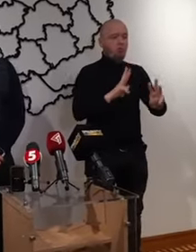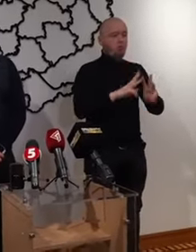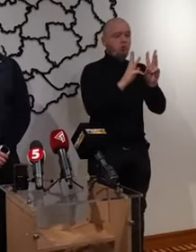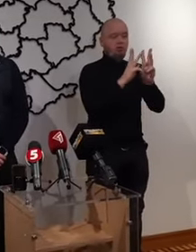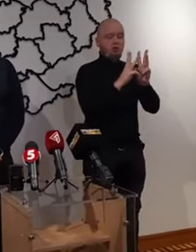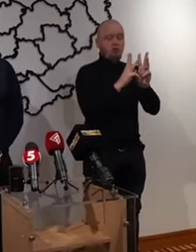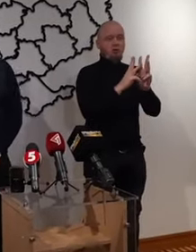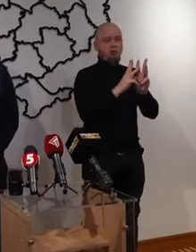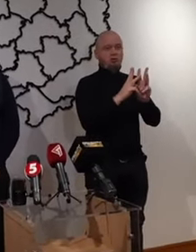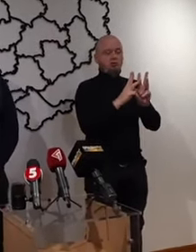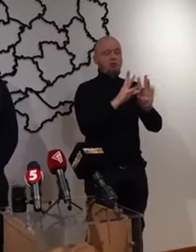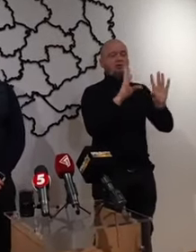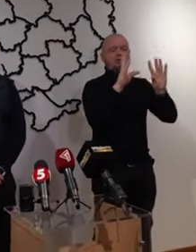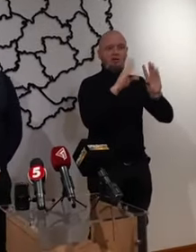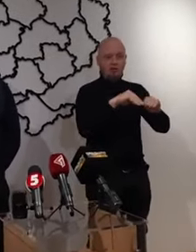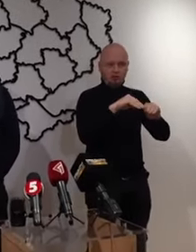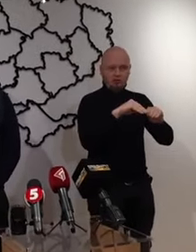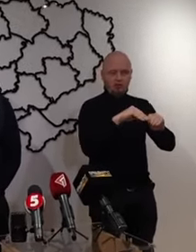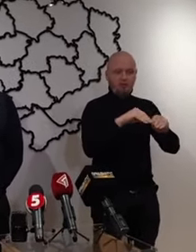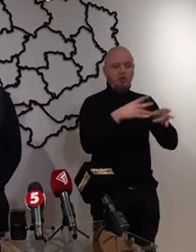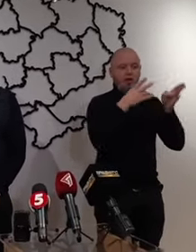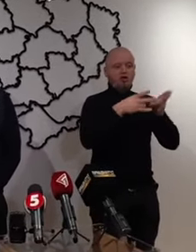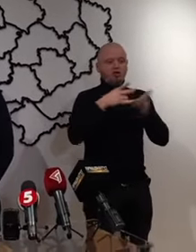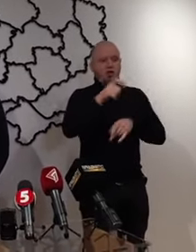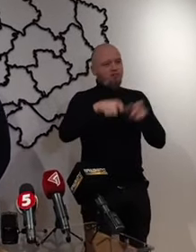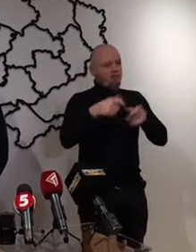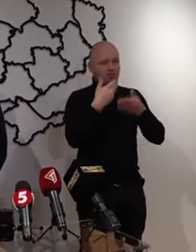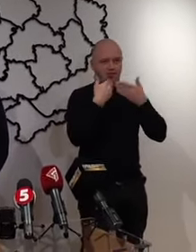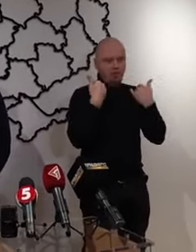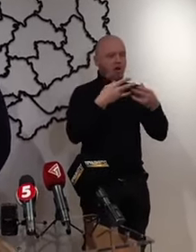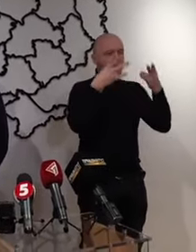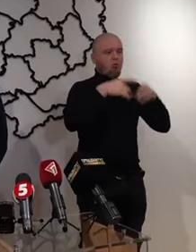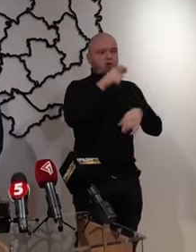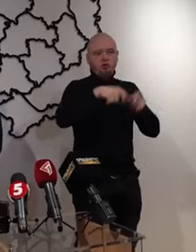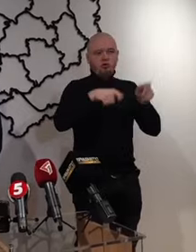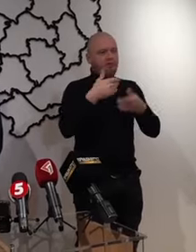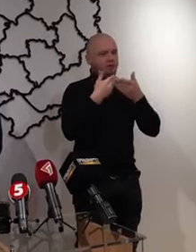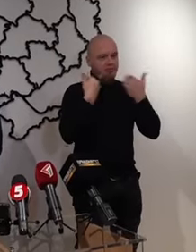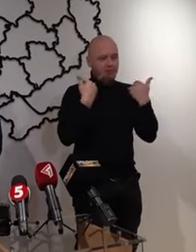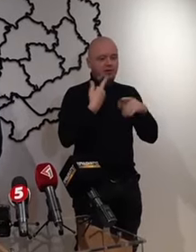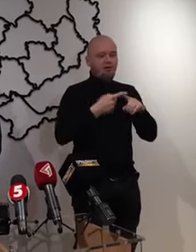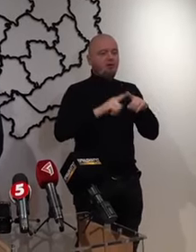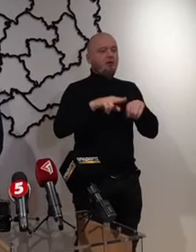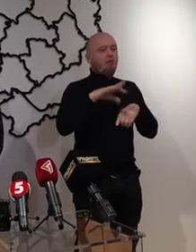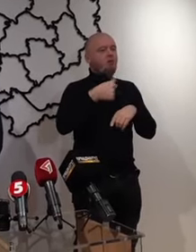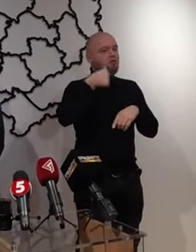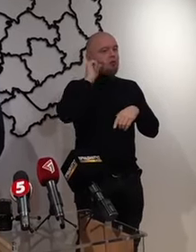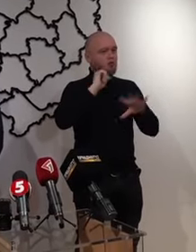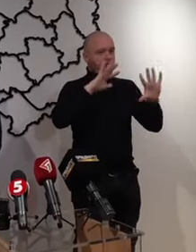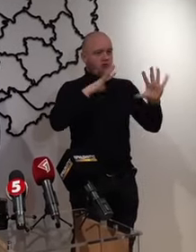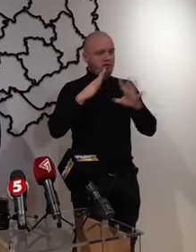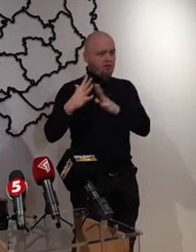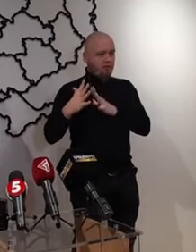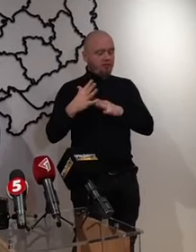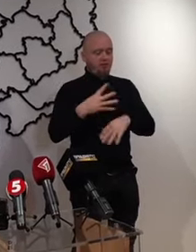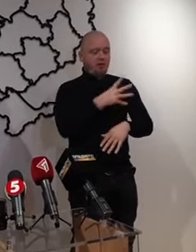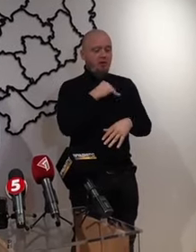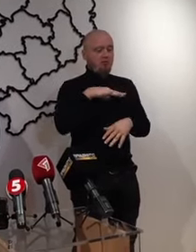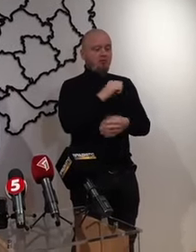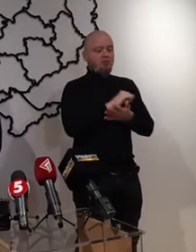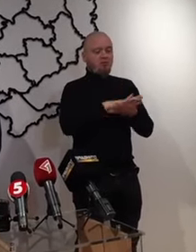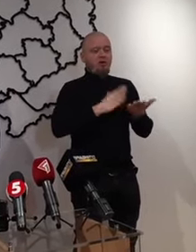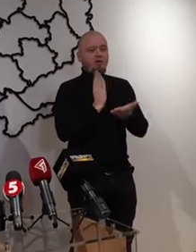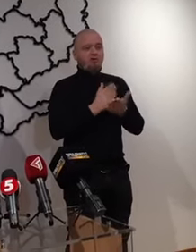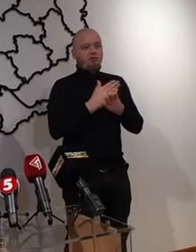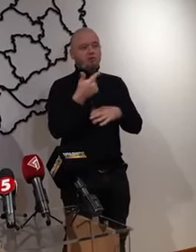загасено, жертв немає, постраждалих немає. Це по вчорашньому інциденту. Львчина і далі